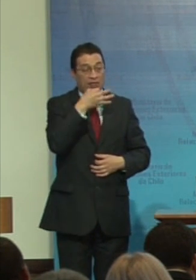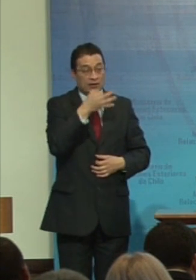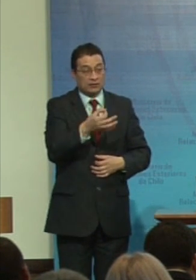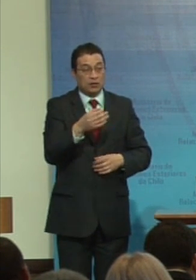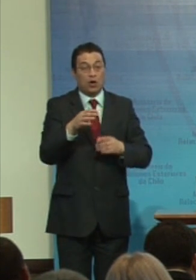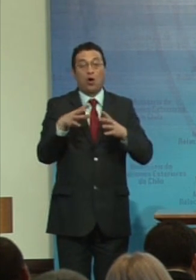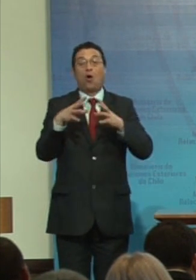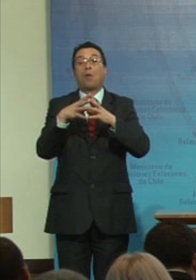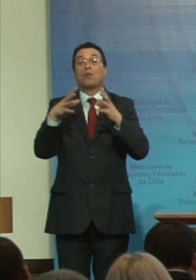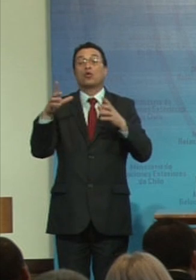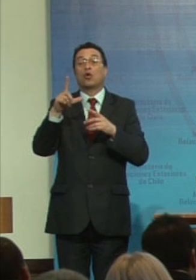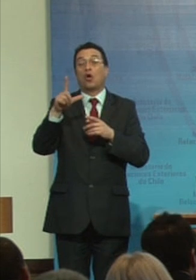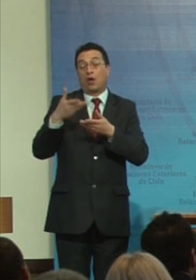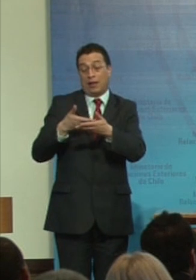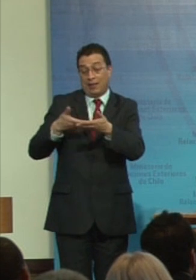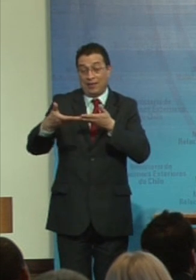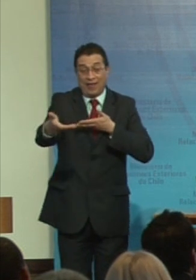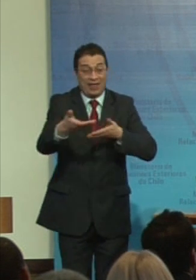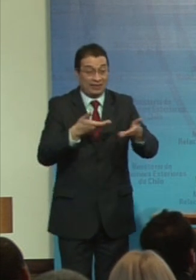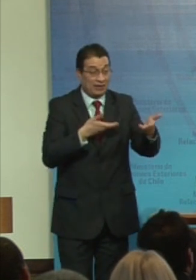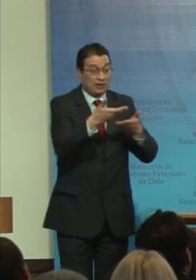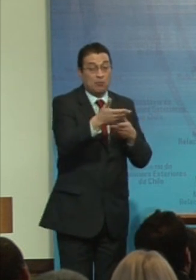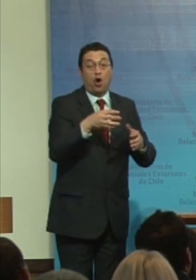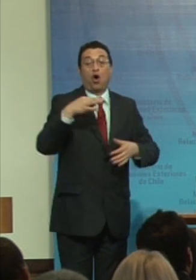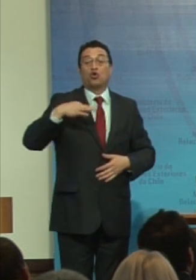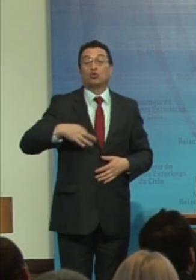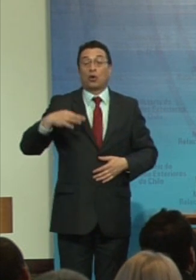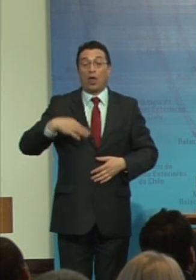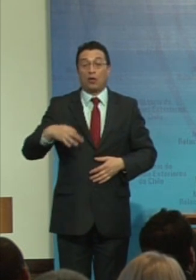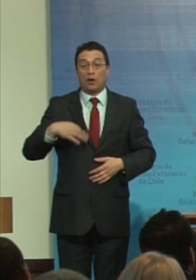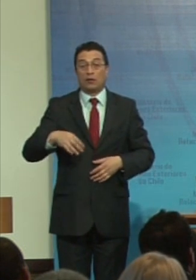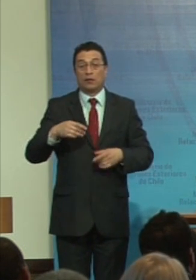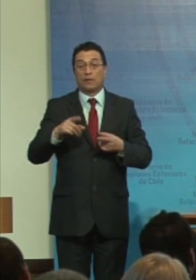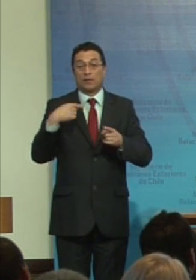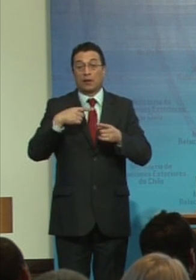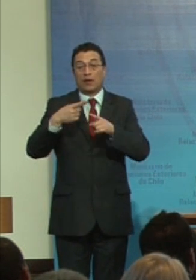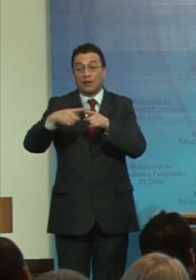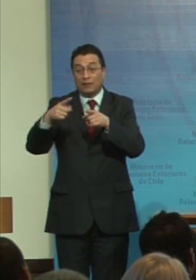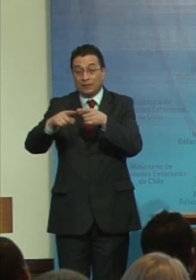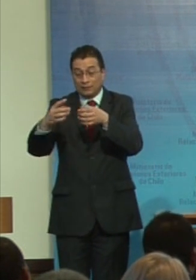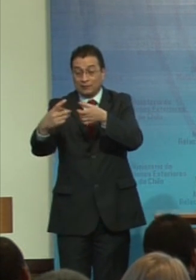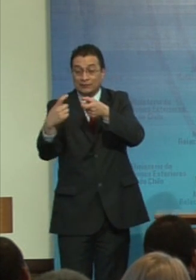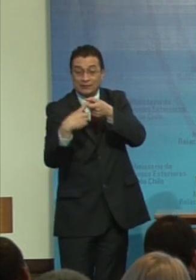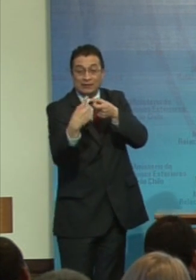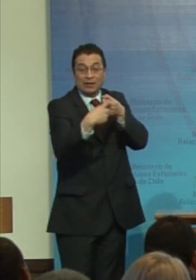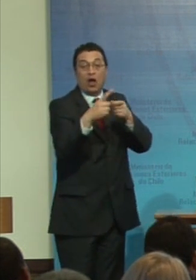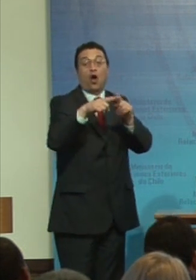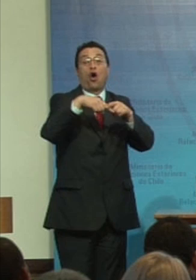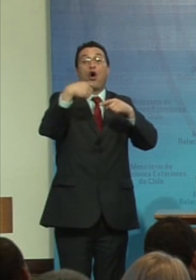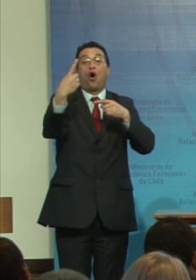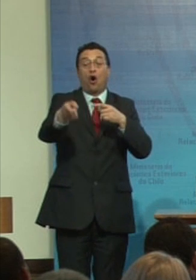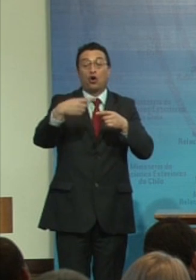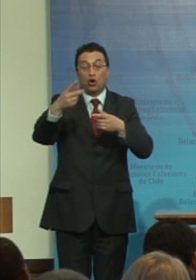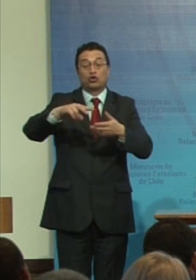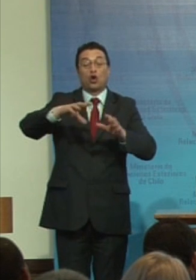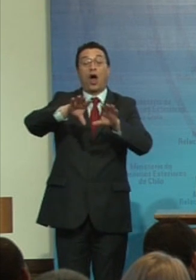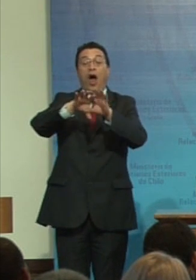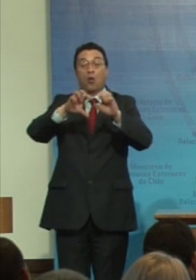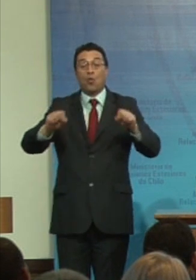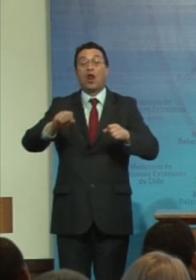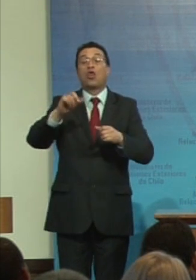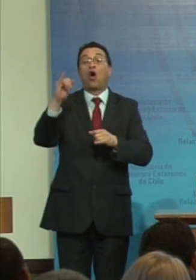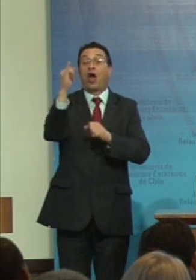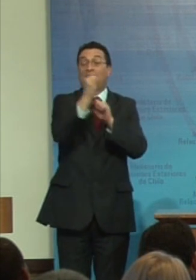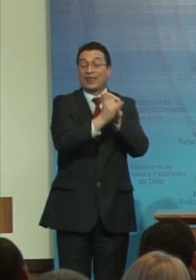multilateralismo ciudadano por supuesto la interseccionalidad con otros tratados internacionales y otros